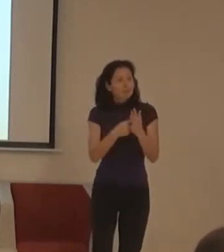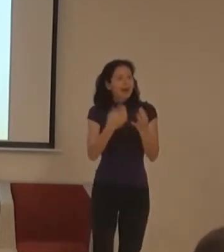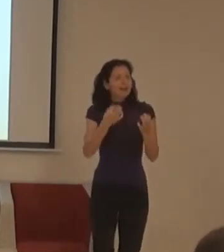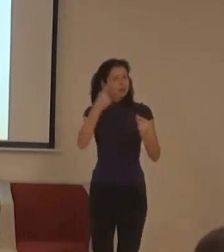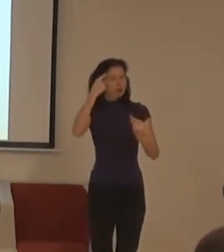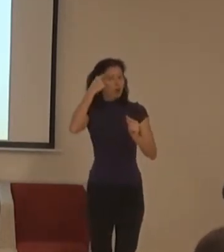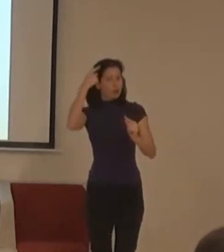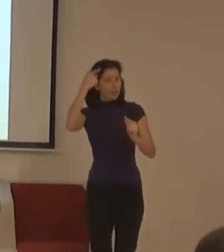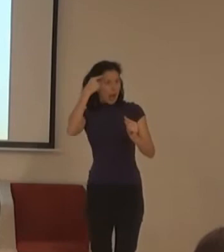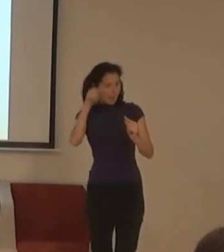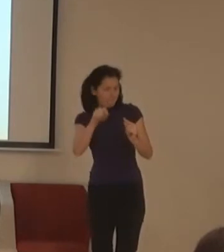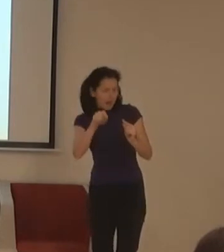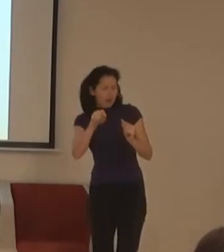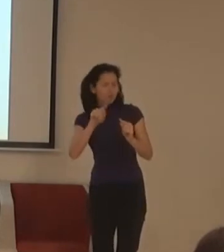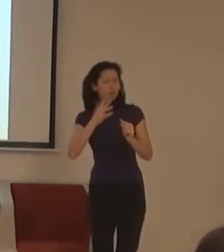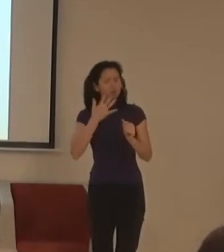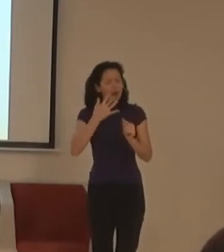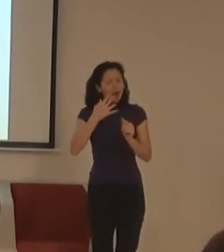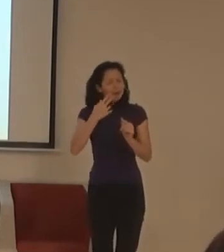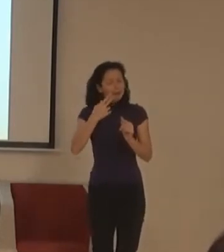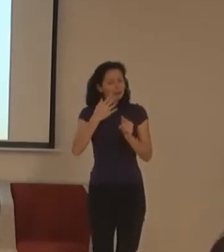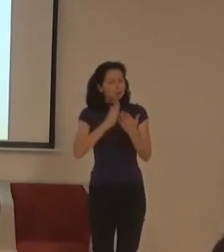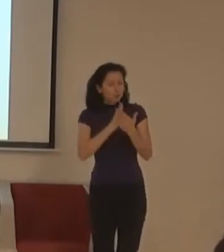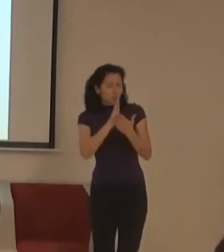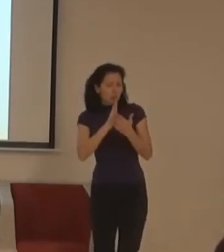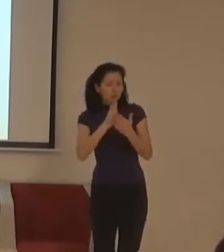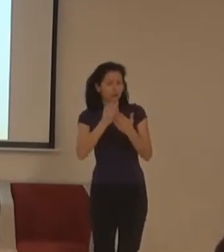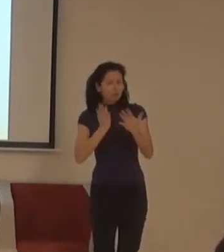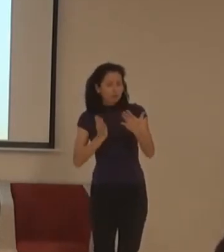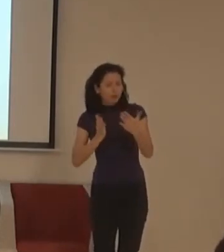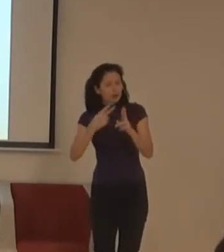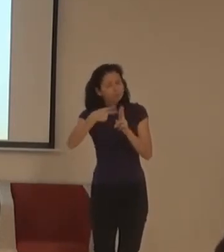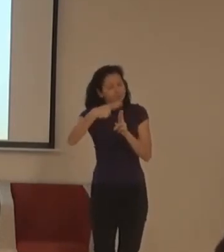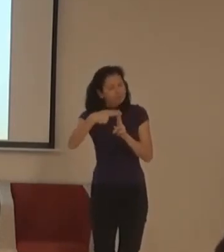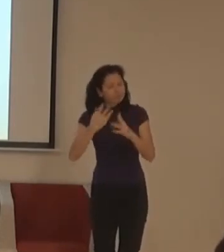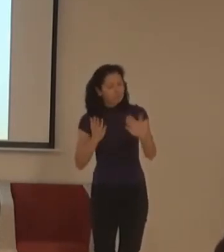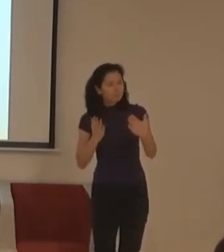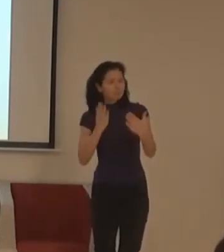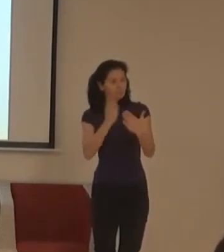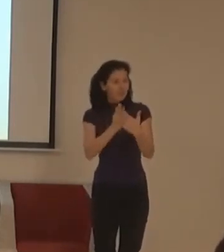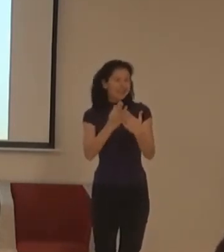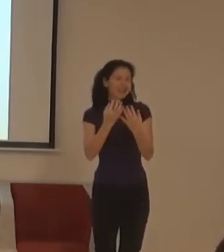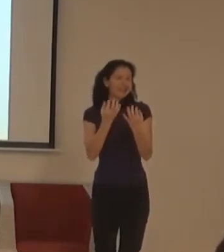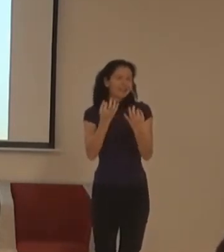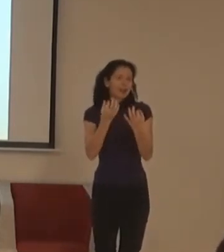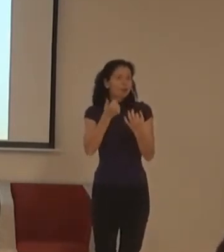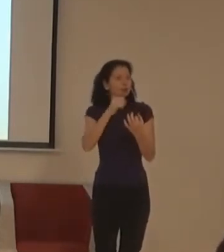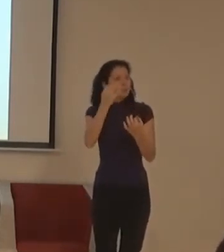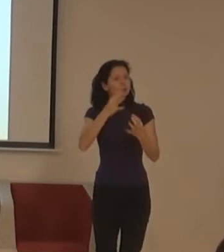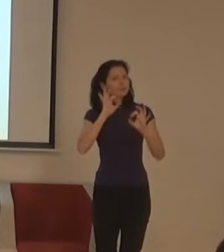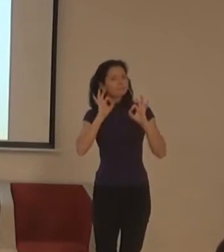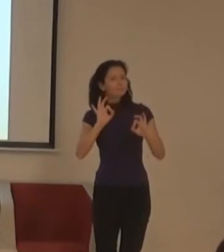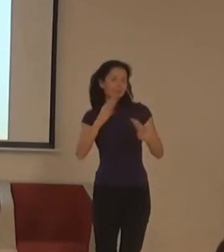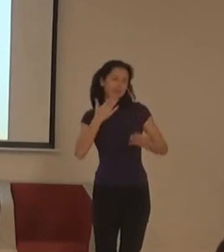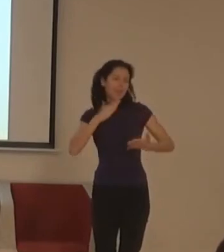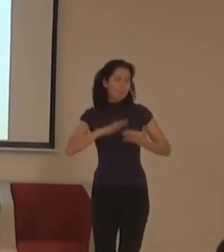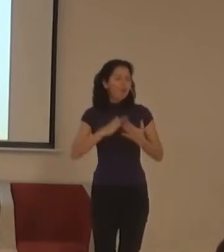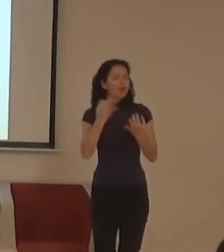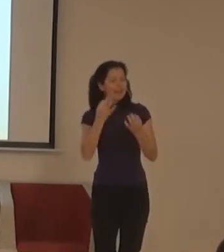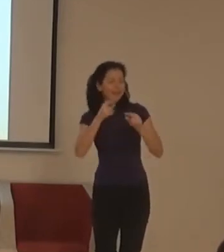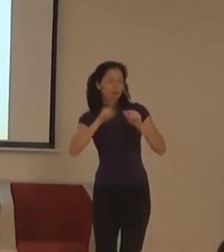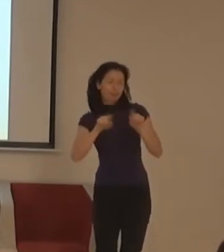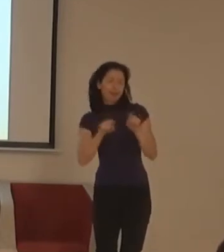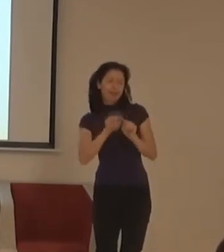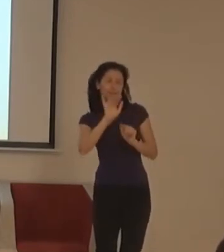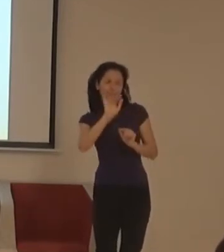přístupnost a přístupný prostředí a přístupná služba je, ale myslím, že se na nějde plno věcí naučit. Budu stručné. Doufám, že se když tak budete ptát,